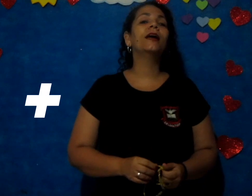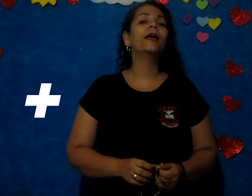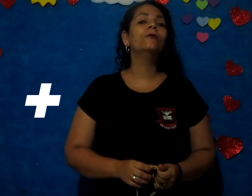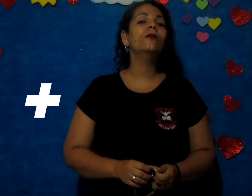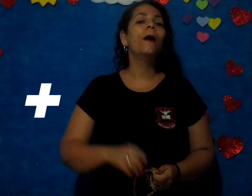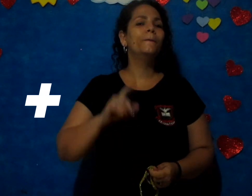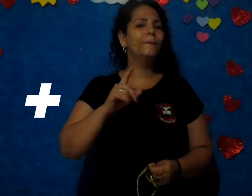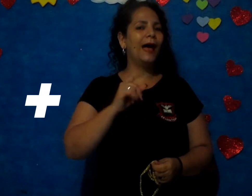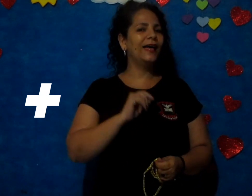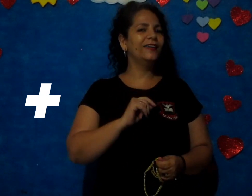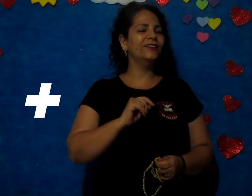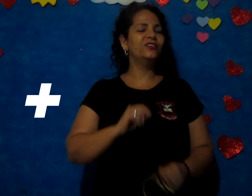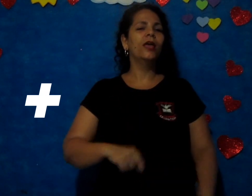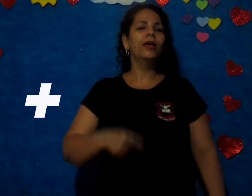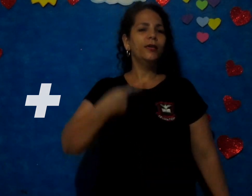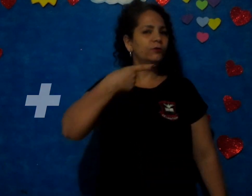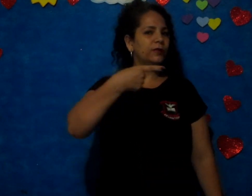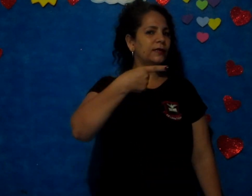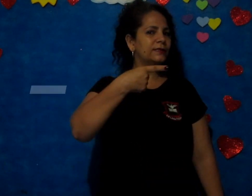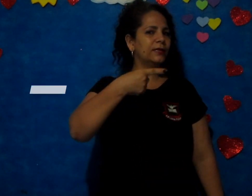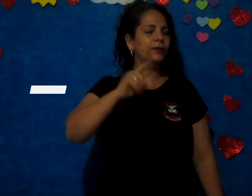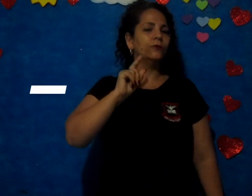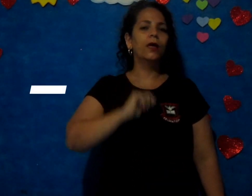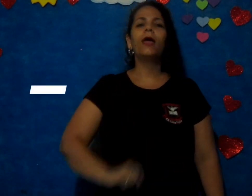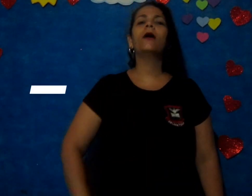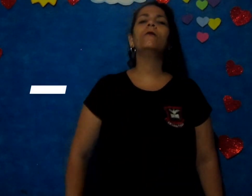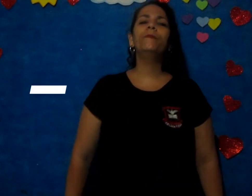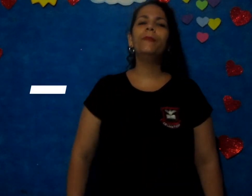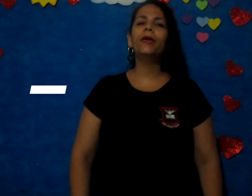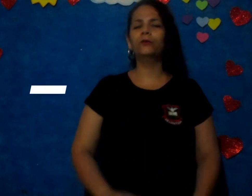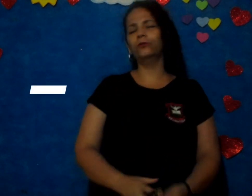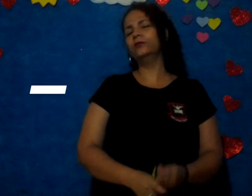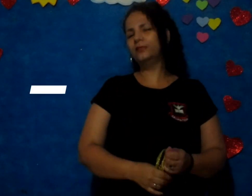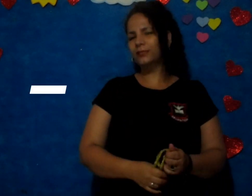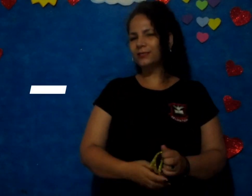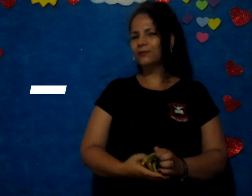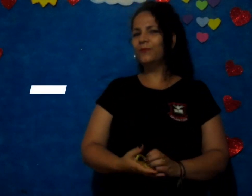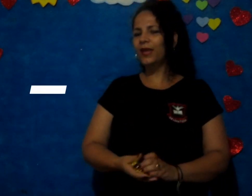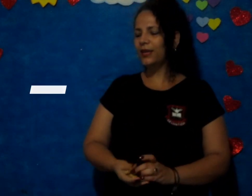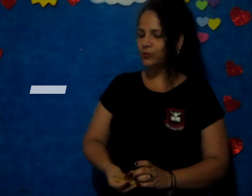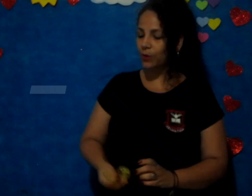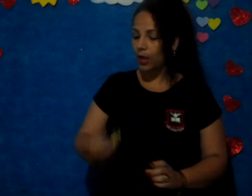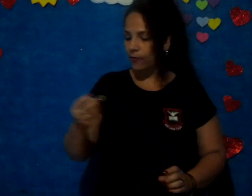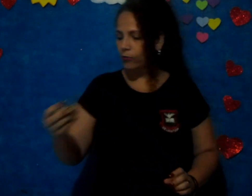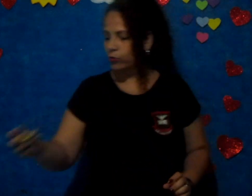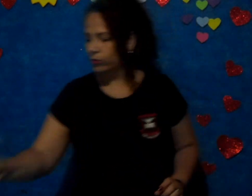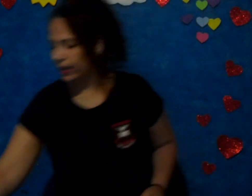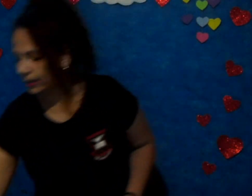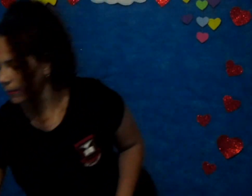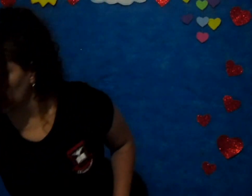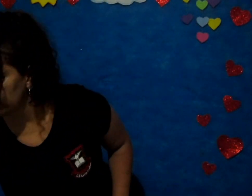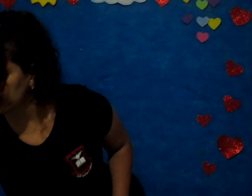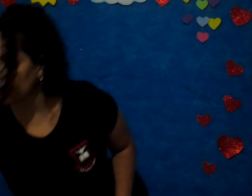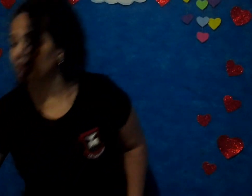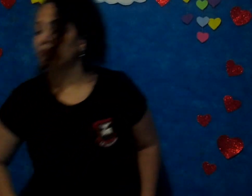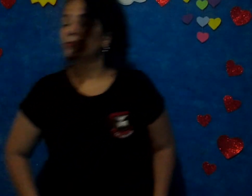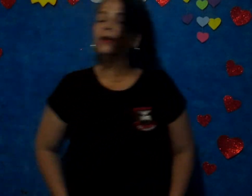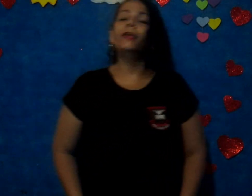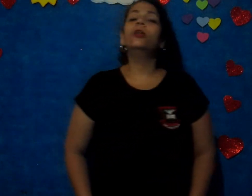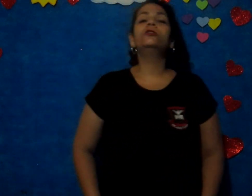é o mais! E o tracinho é o menos! Isso mesmo! Vou colocar aqui a minha linha! E nós